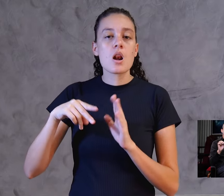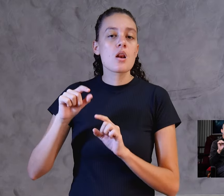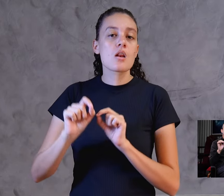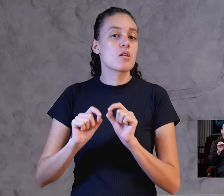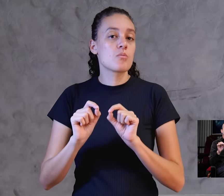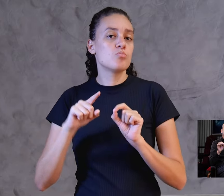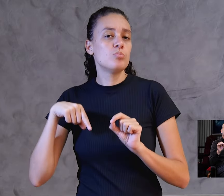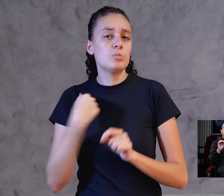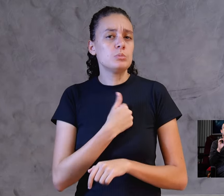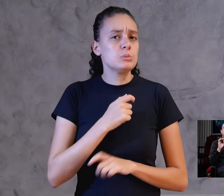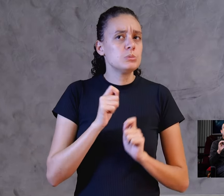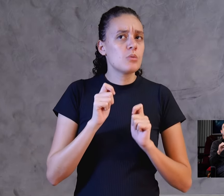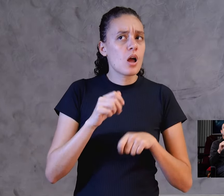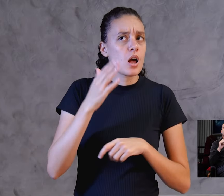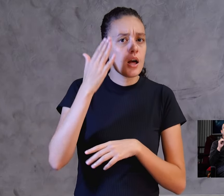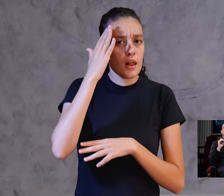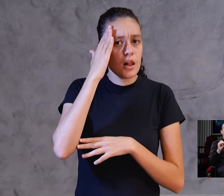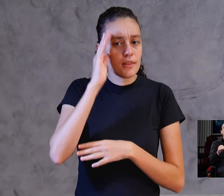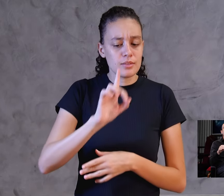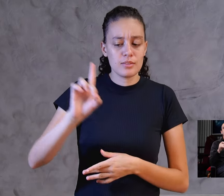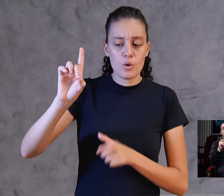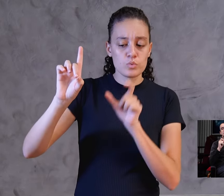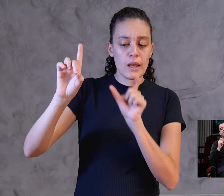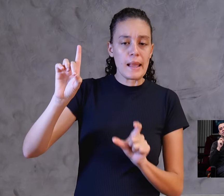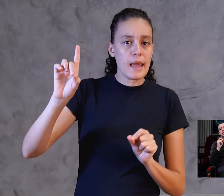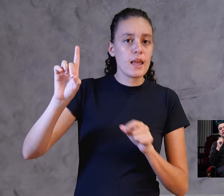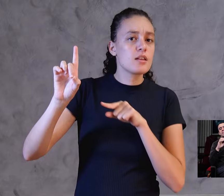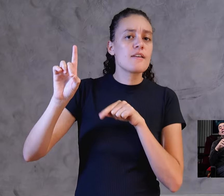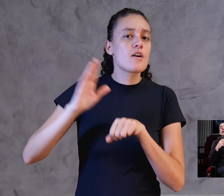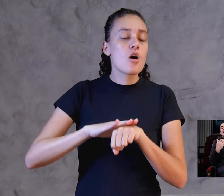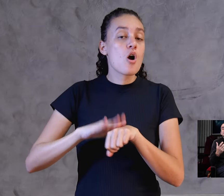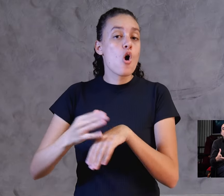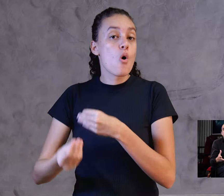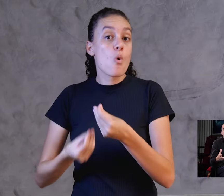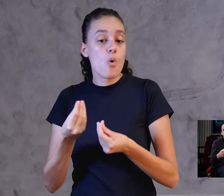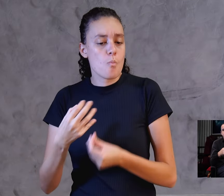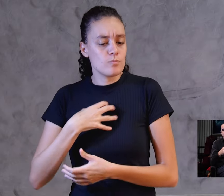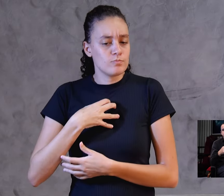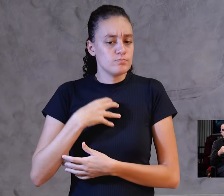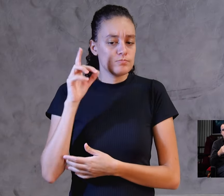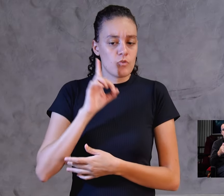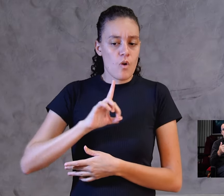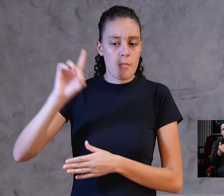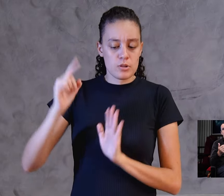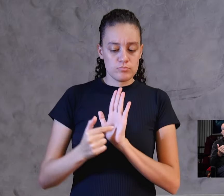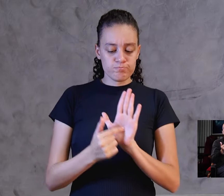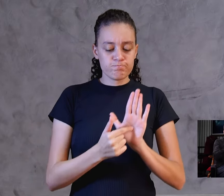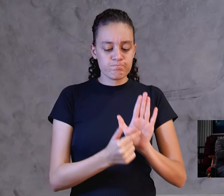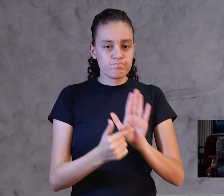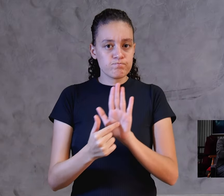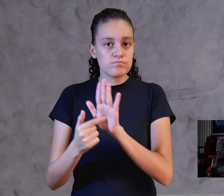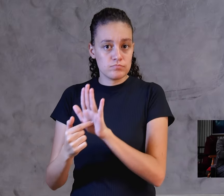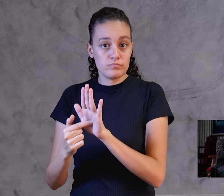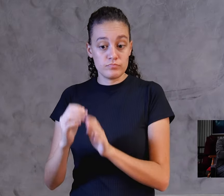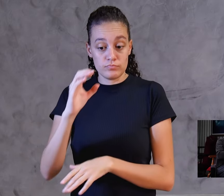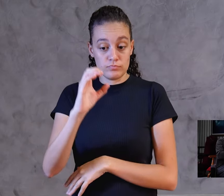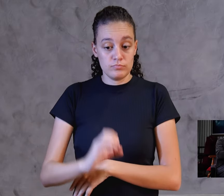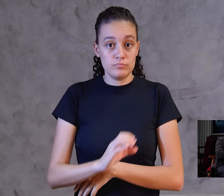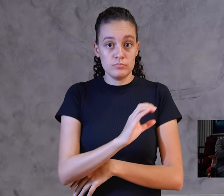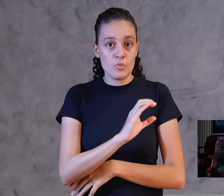entendermos uma coisa. Quem é Deus? Como Deus age? A maneira de Deus se manifestar. O catolicismo pregou